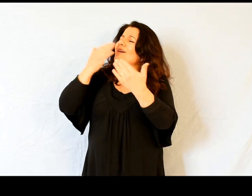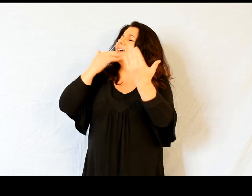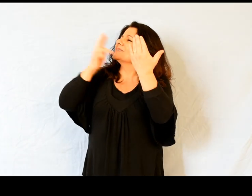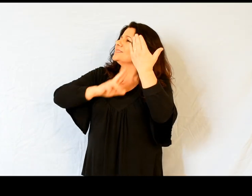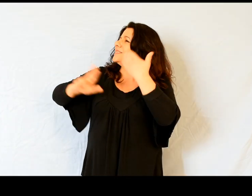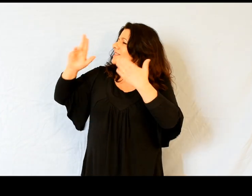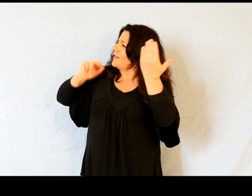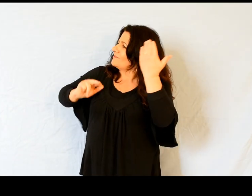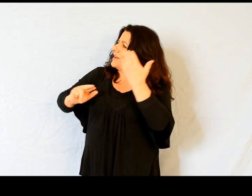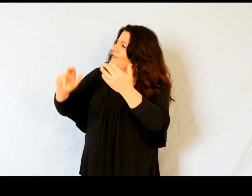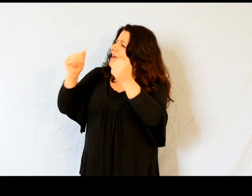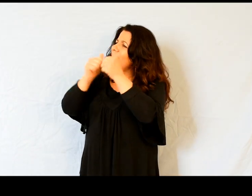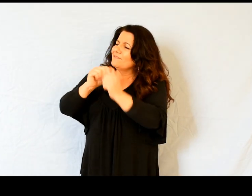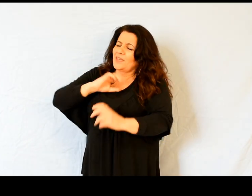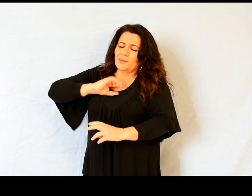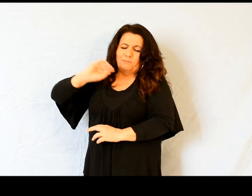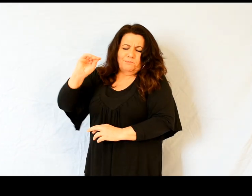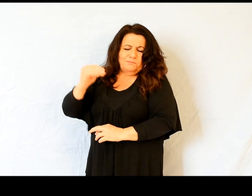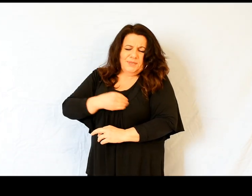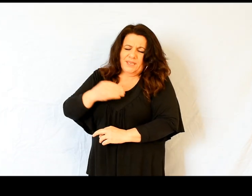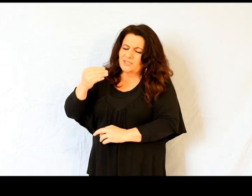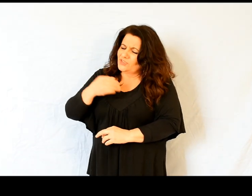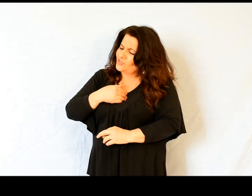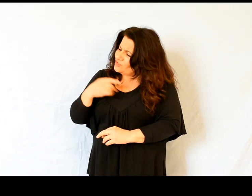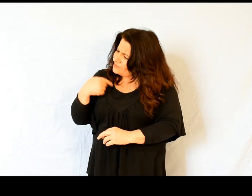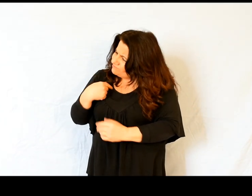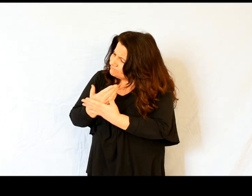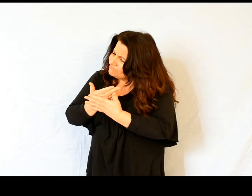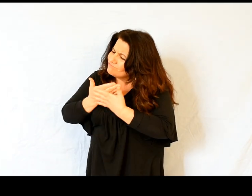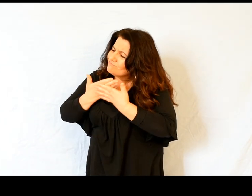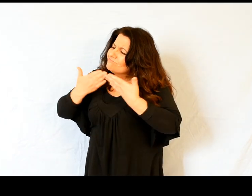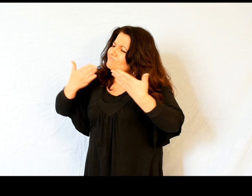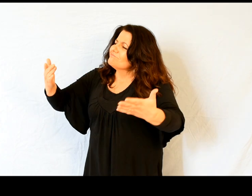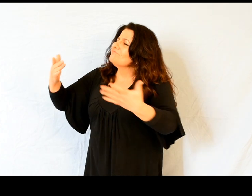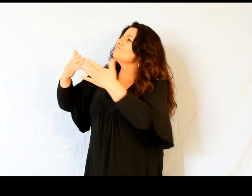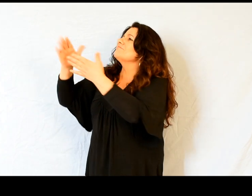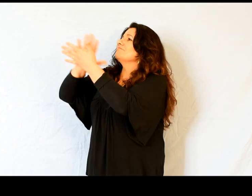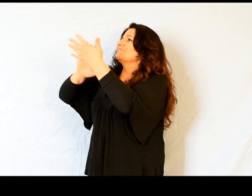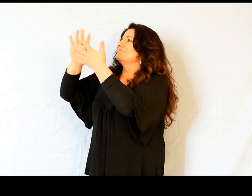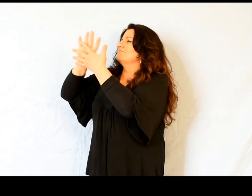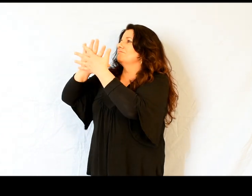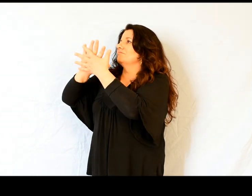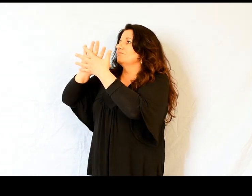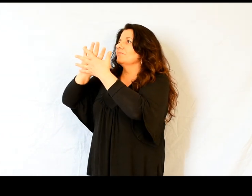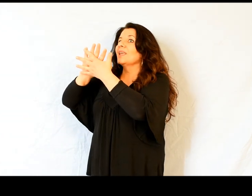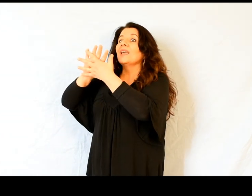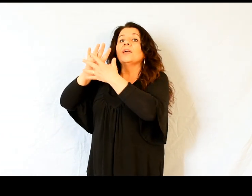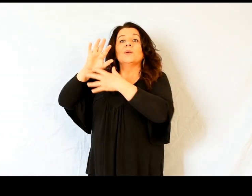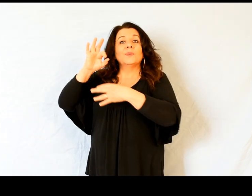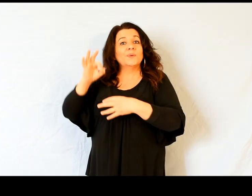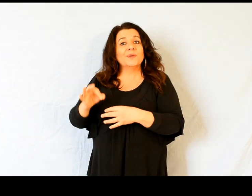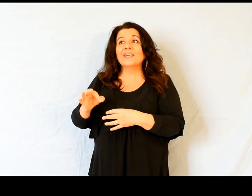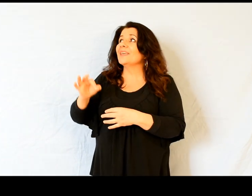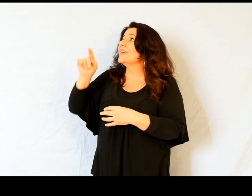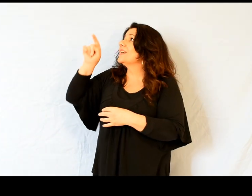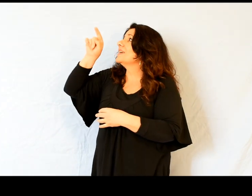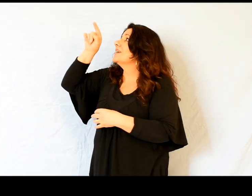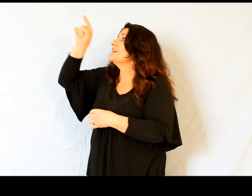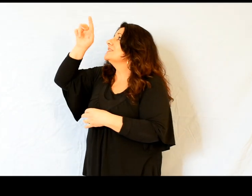péchés Tu es un refuge pour moi Deux